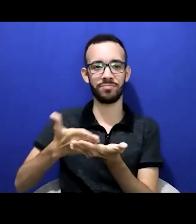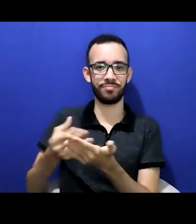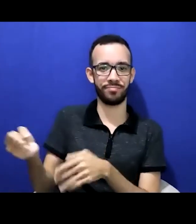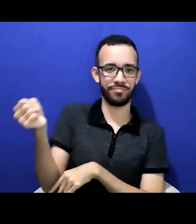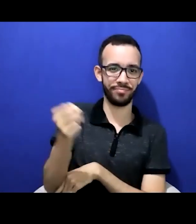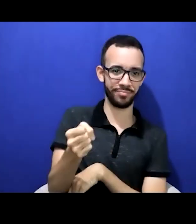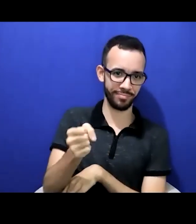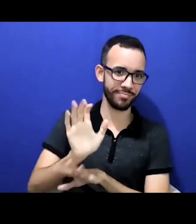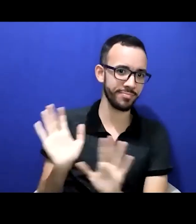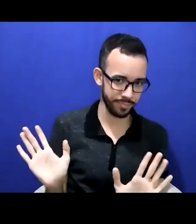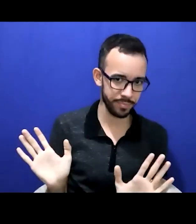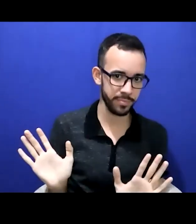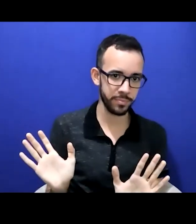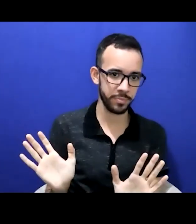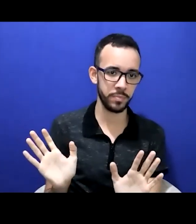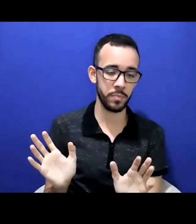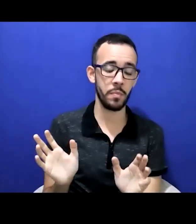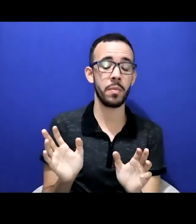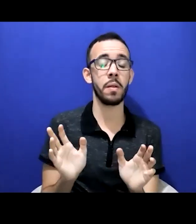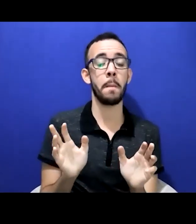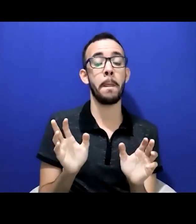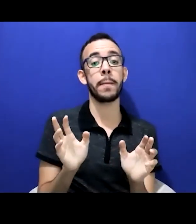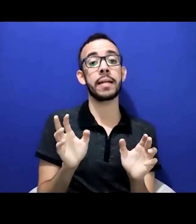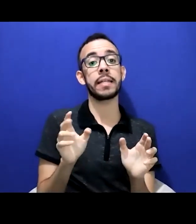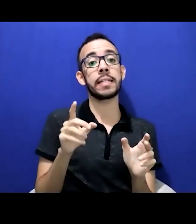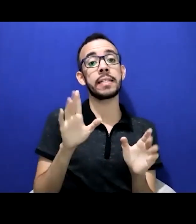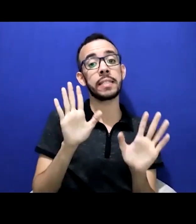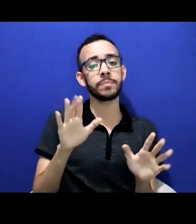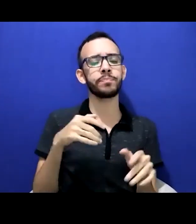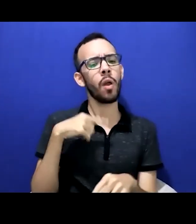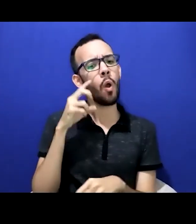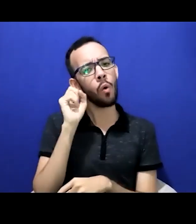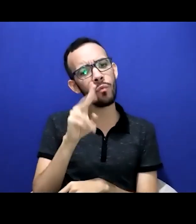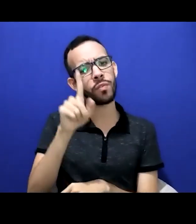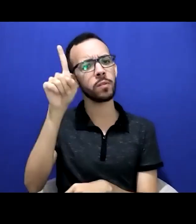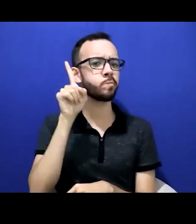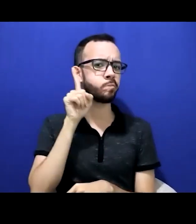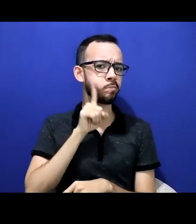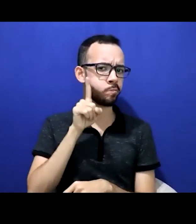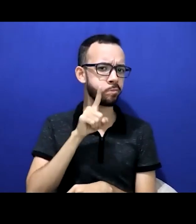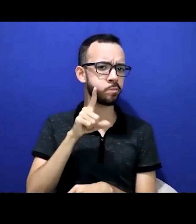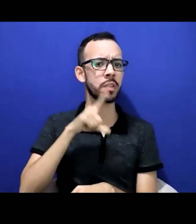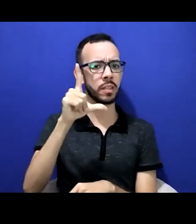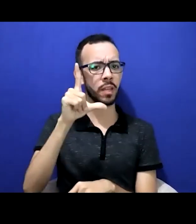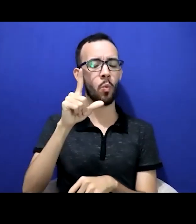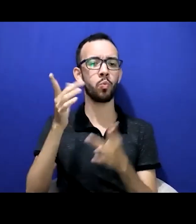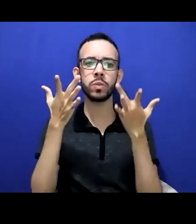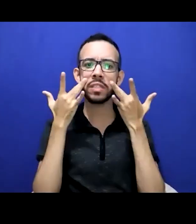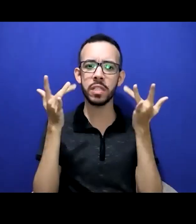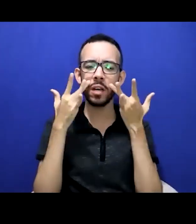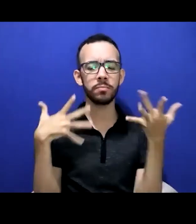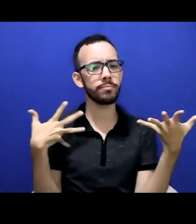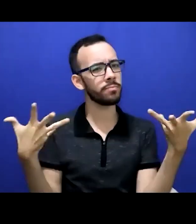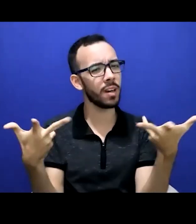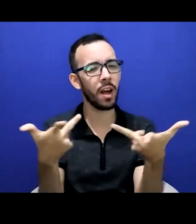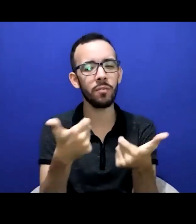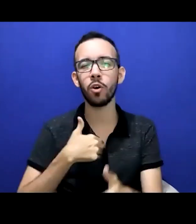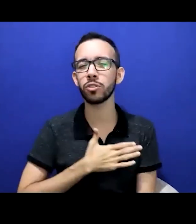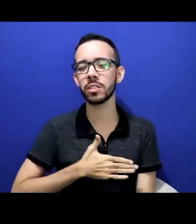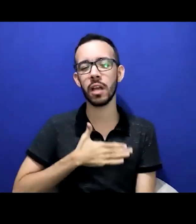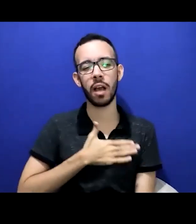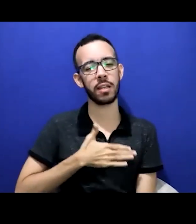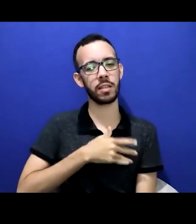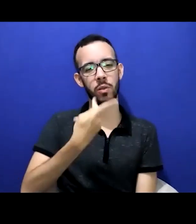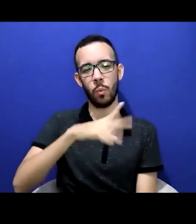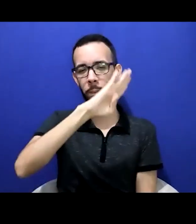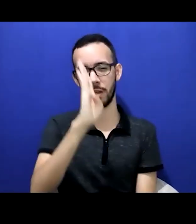de acessibilidade assim ao vivo eu vi mais com intérpretes mas com legenda ainda não mas em